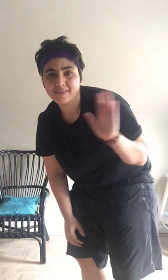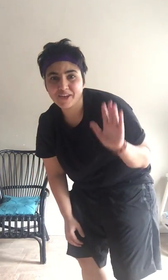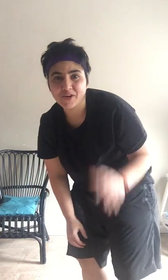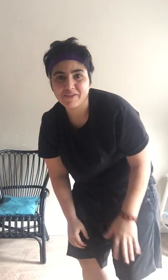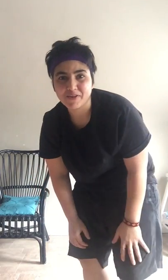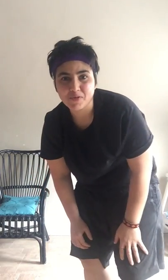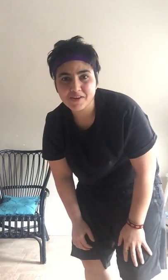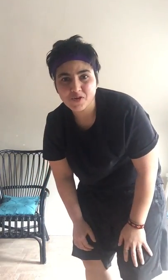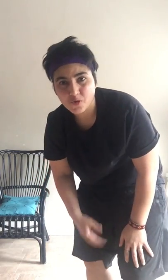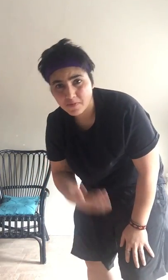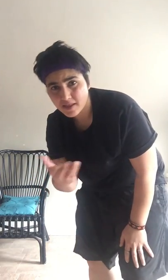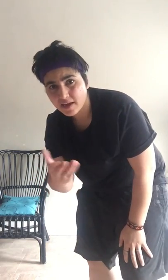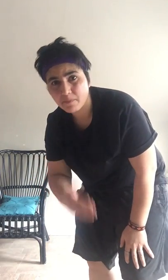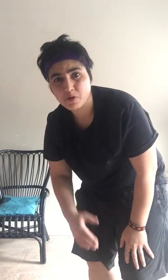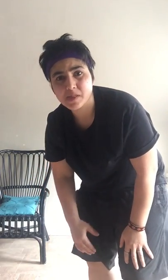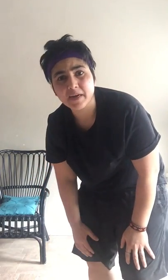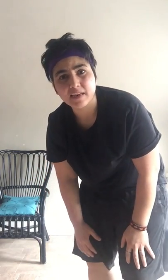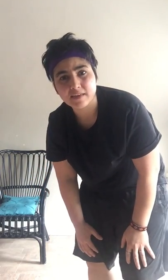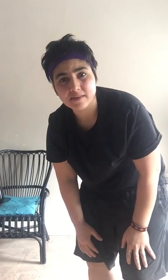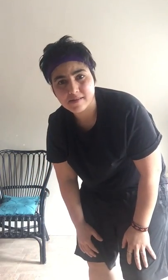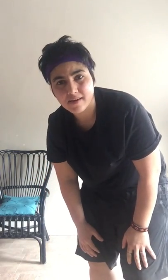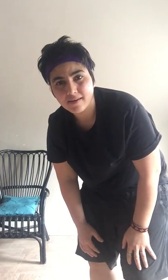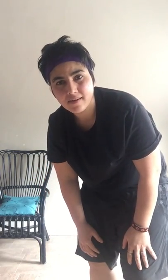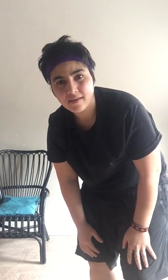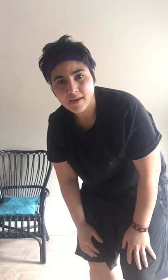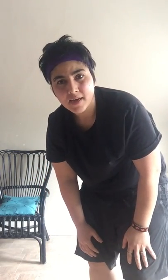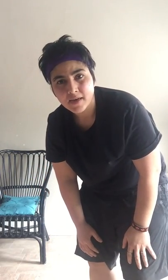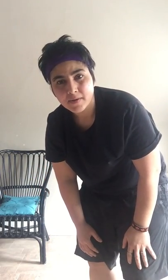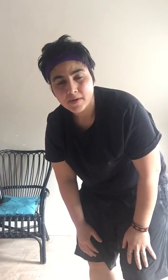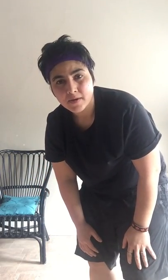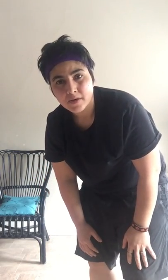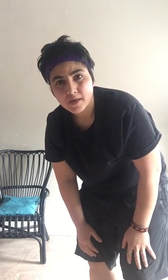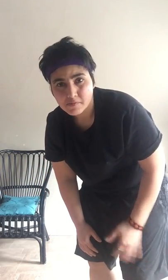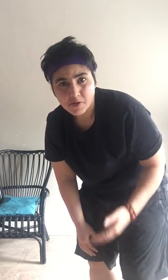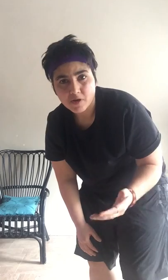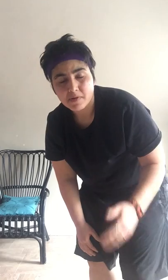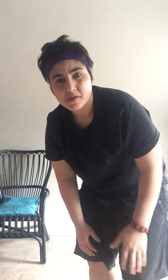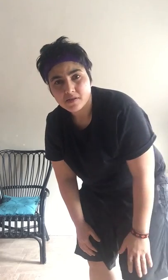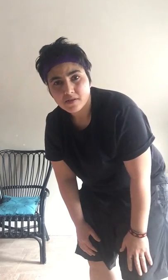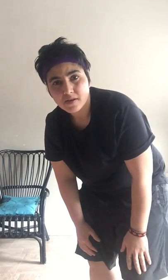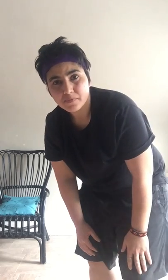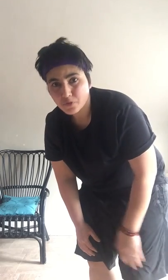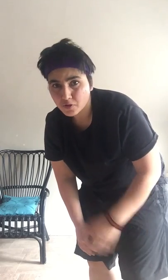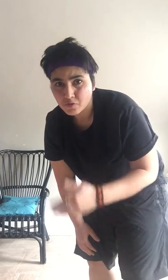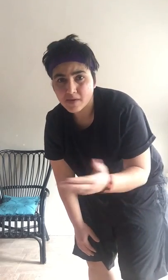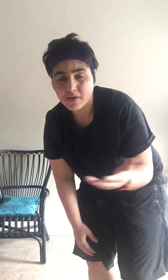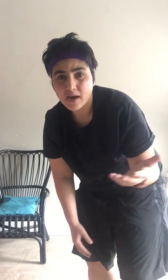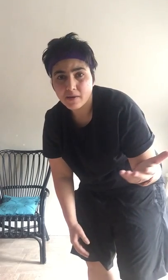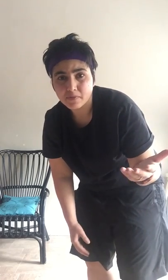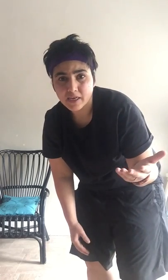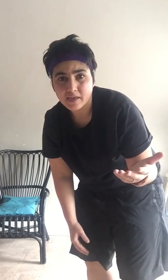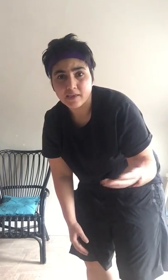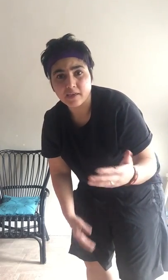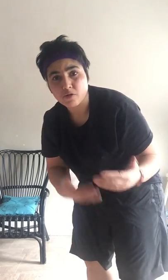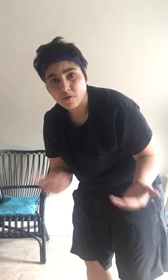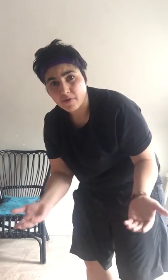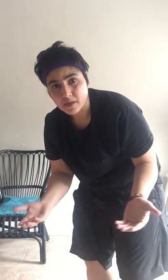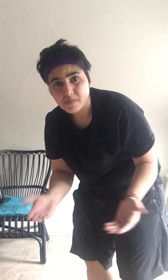Hello everyone, उमीद है कि आप लोग सब खेर खेर से हैं इस वीडियो का मकसद पुरी दुनिया में आप देख रहे हैं कि करोना वाइरस